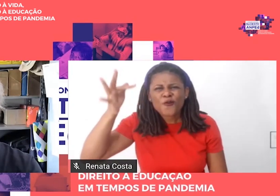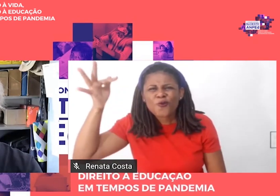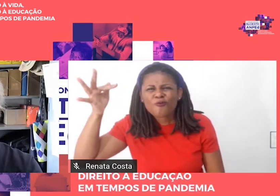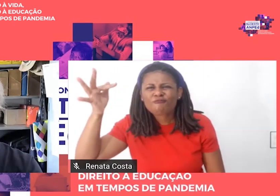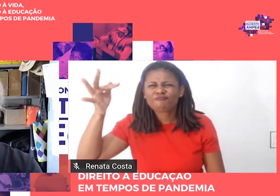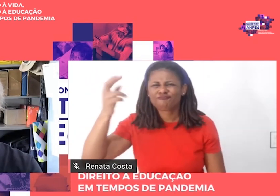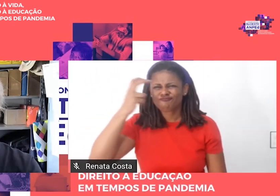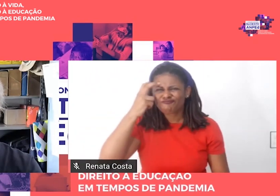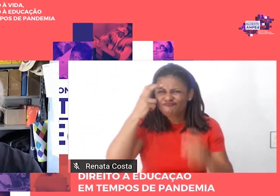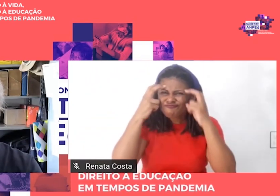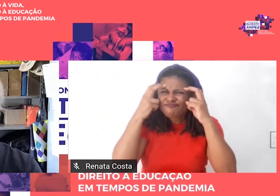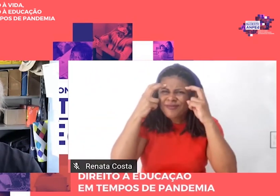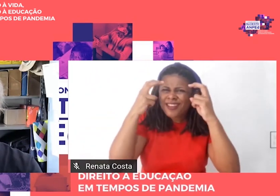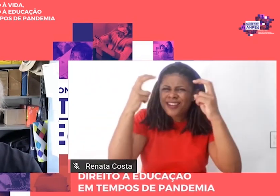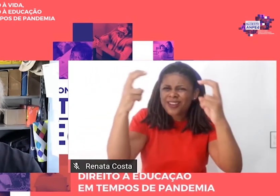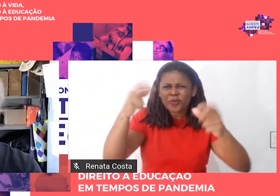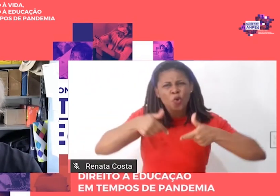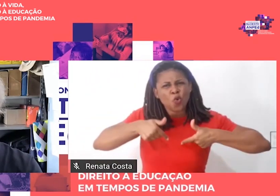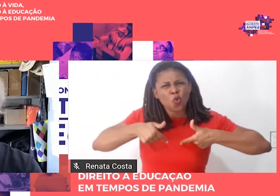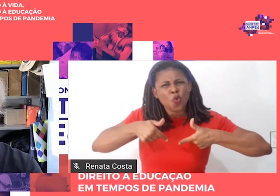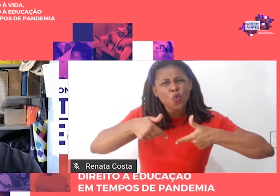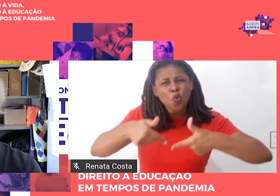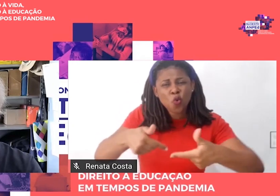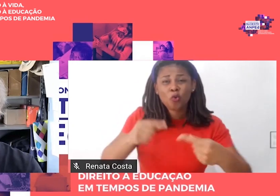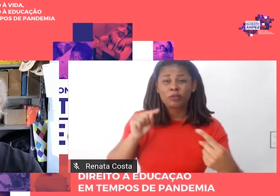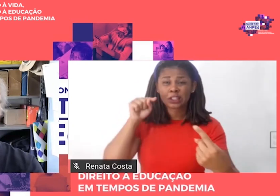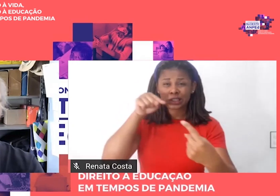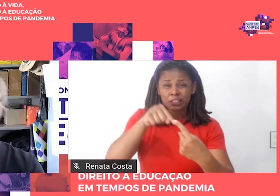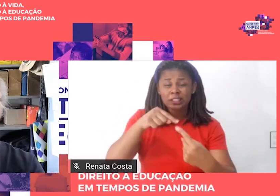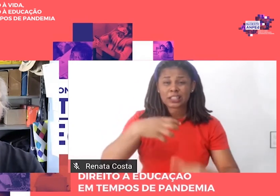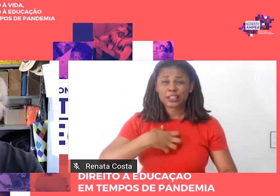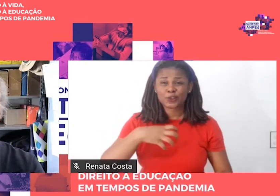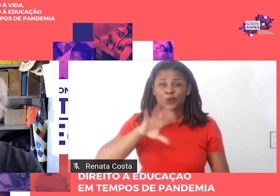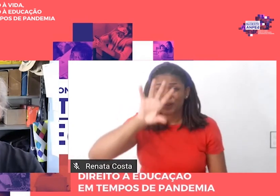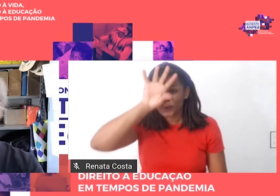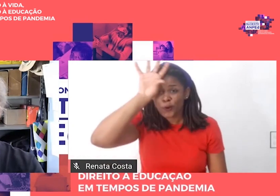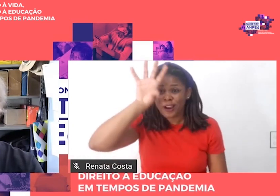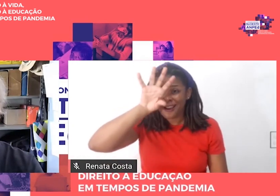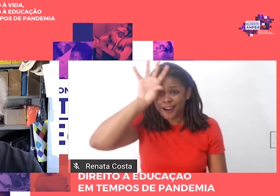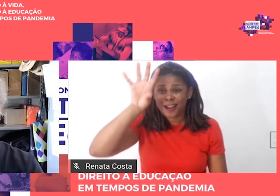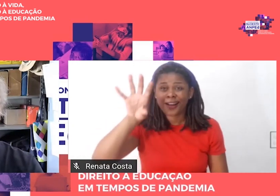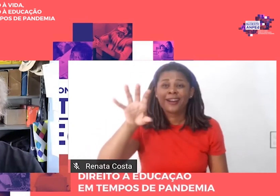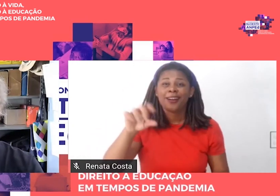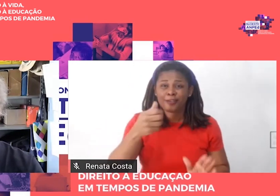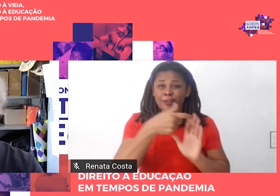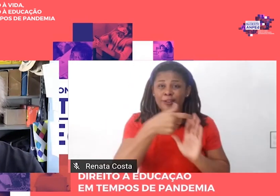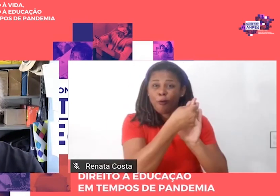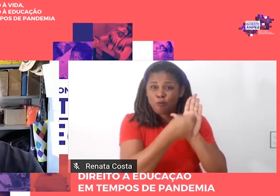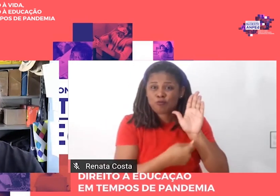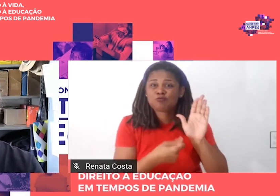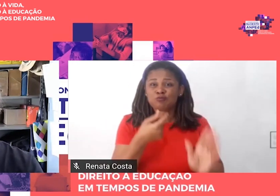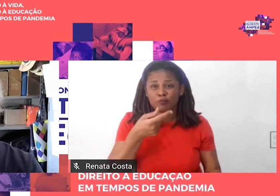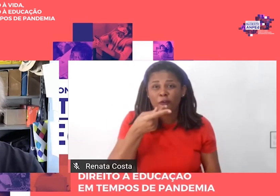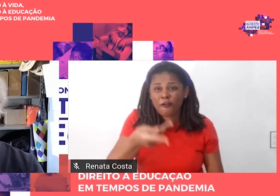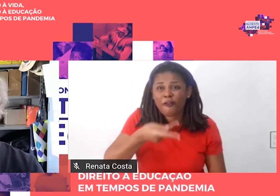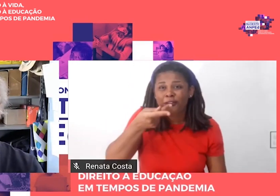no sentido gramsciano dos termos. da dimensão coletiva passa o individual